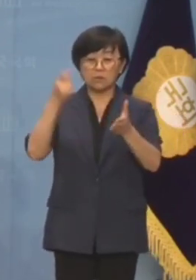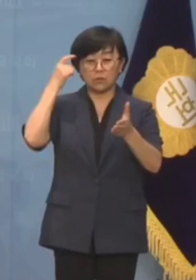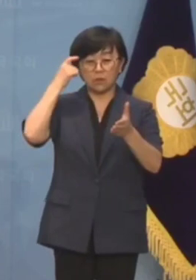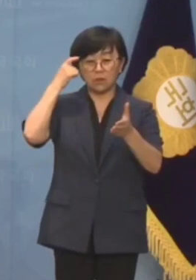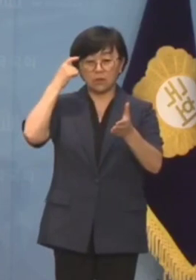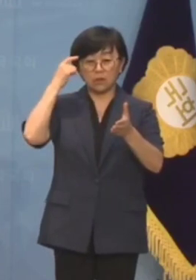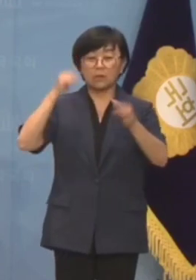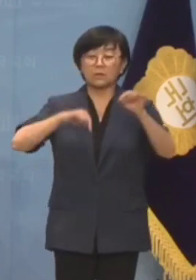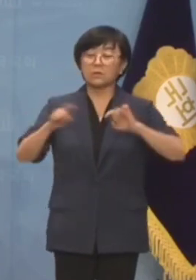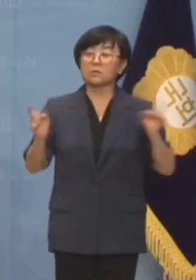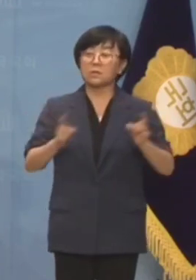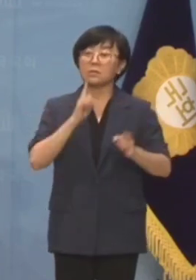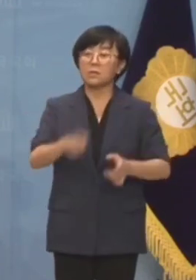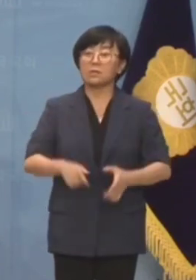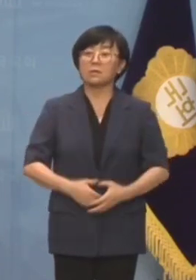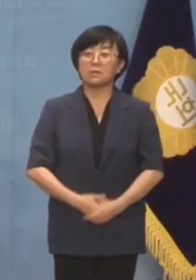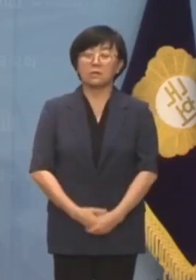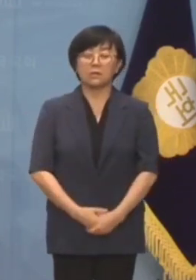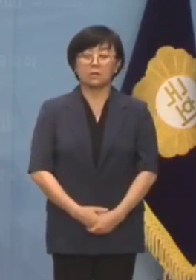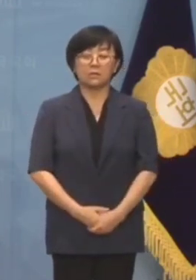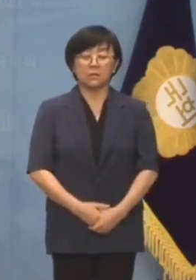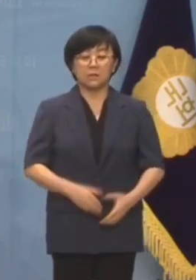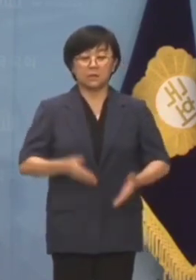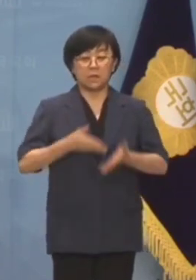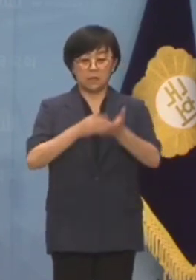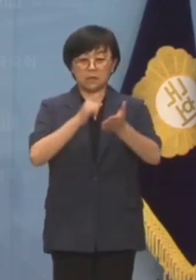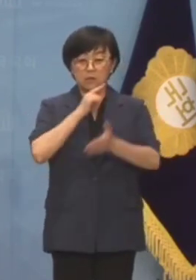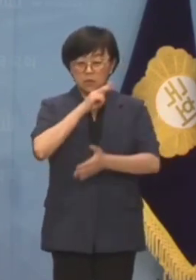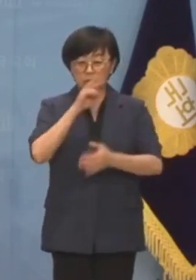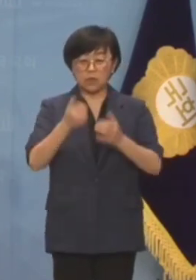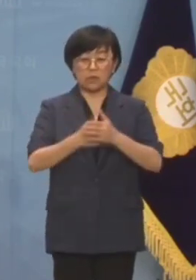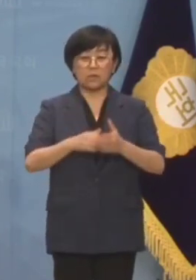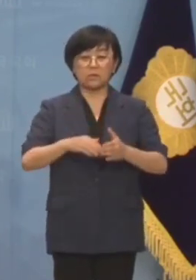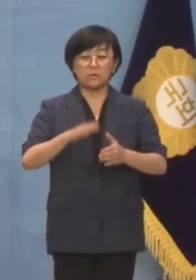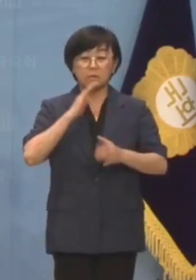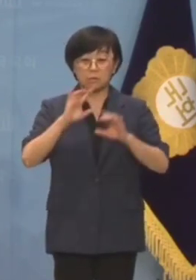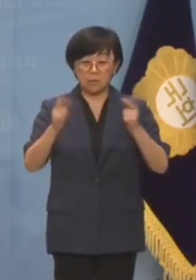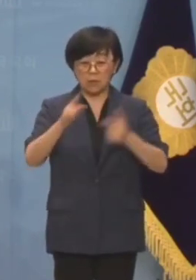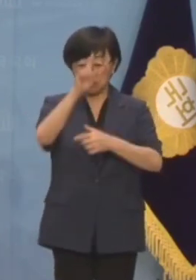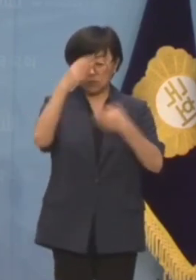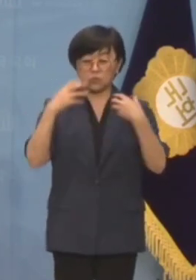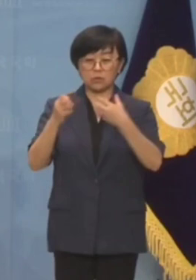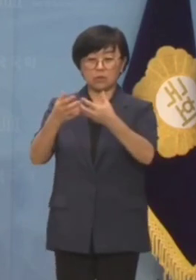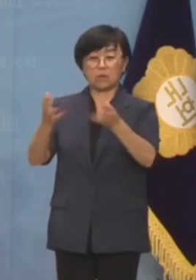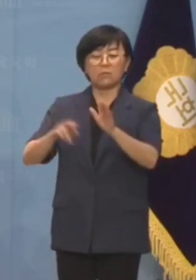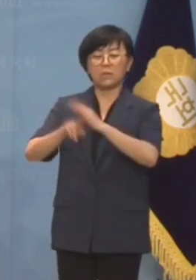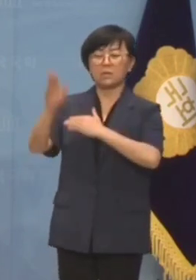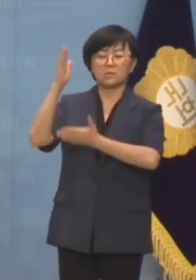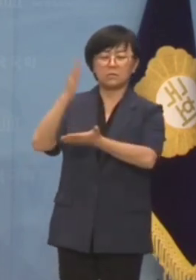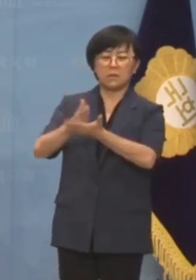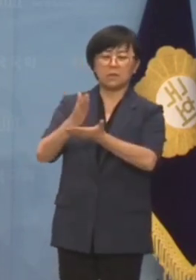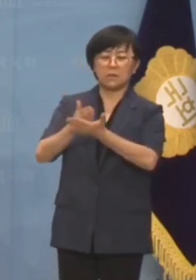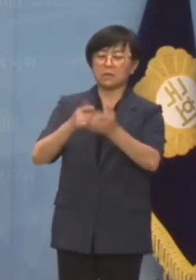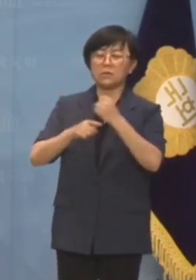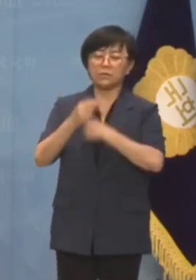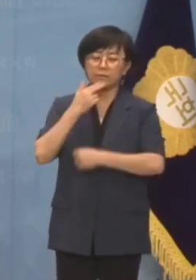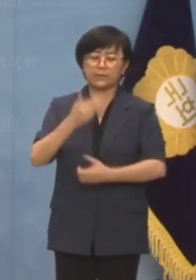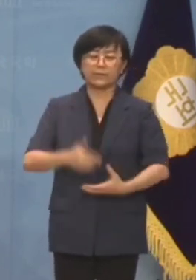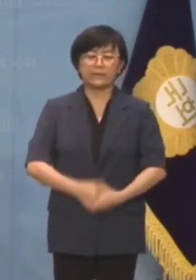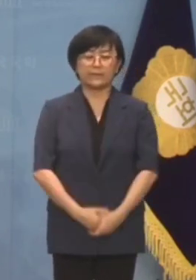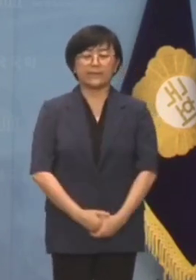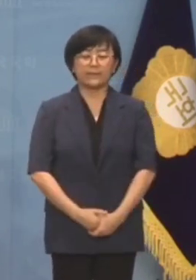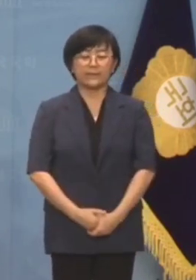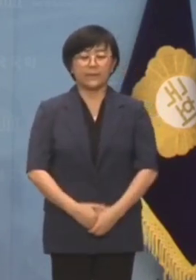정쟁입니까? 제기되는 의혹이 사실이 아니라면 정부 여당이 피할 이유가 전혀 없습니다.